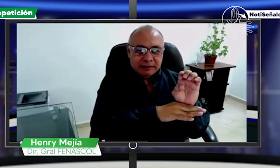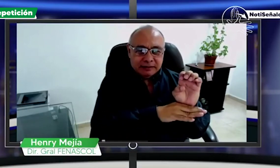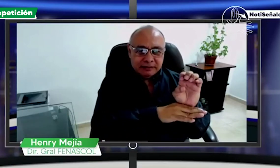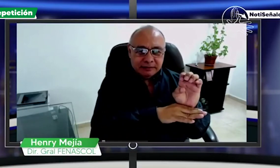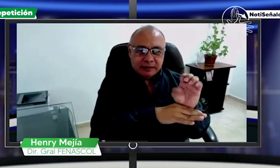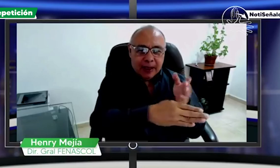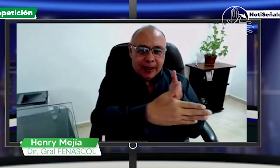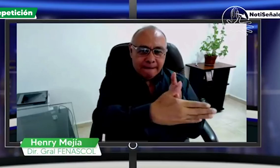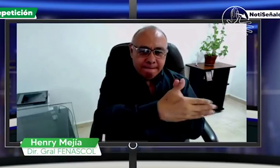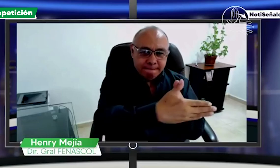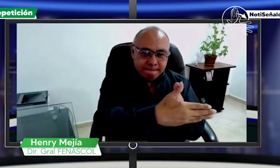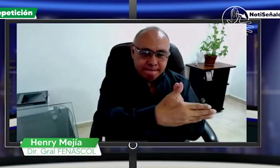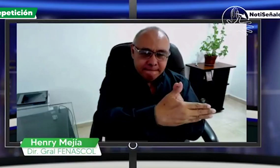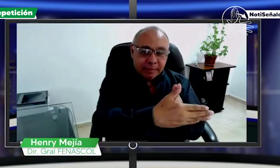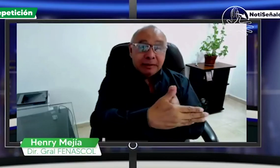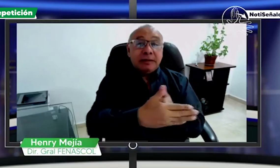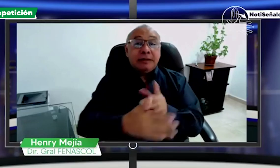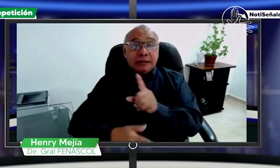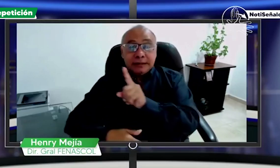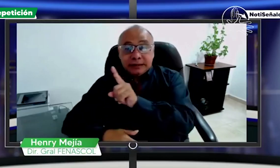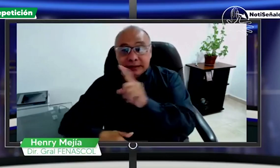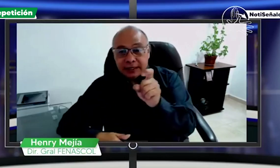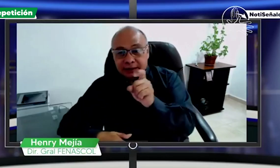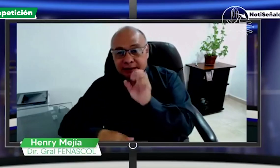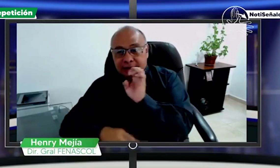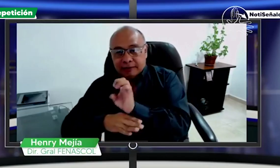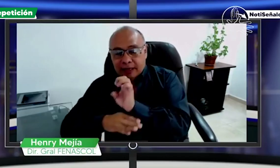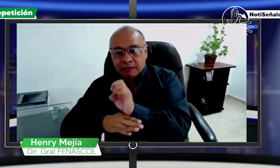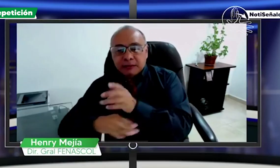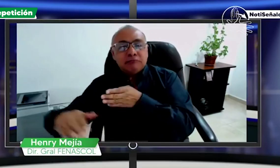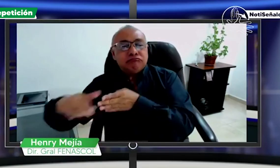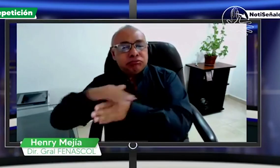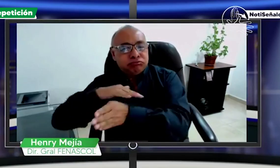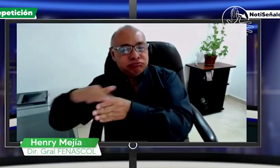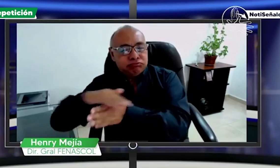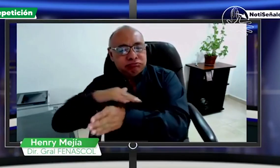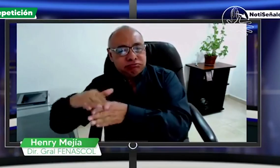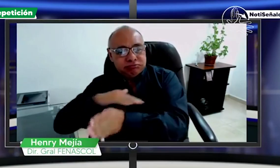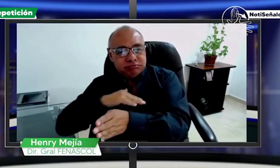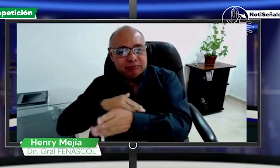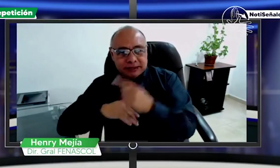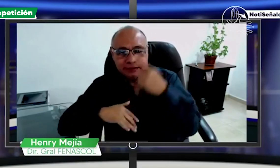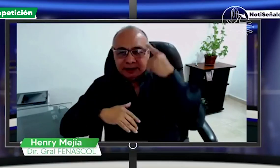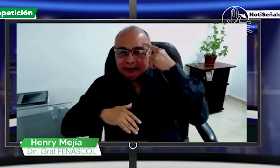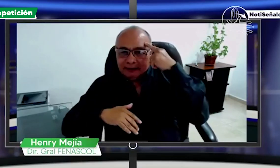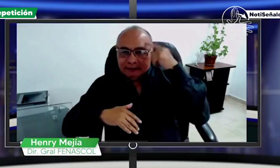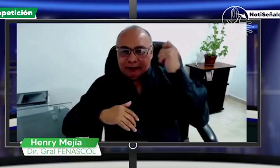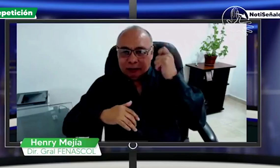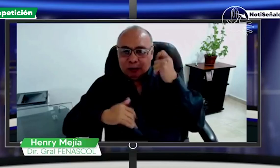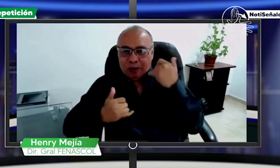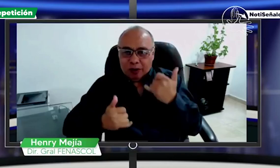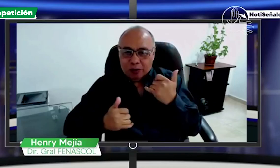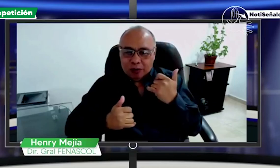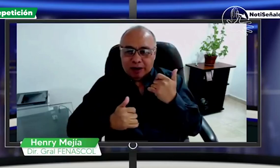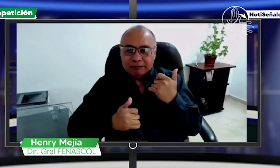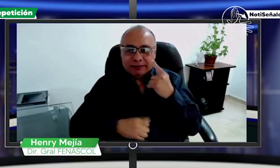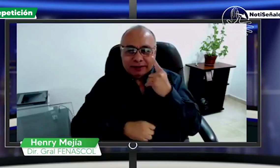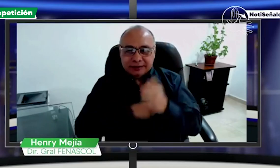en identificar 100 entidades que presentan barreras para el acceso a servicios, pero a su vez en